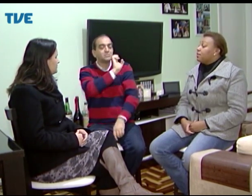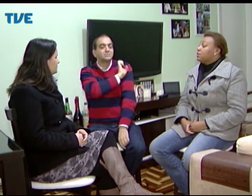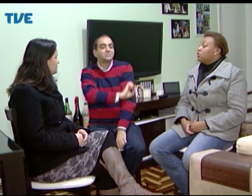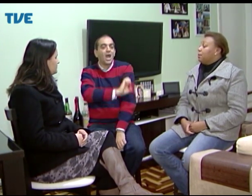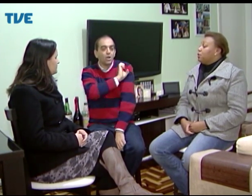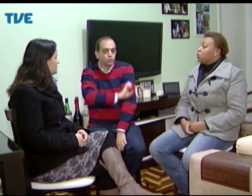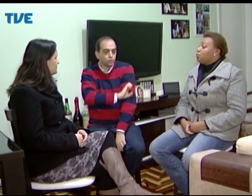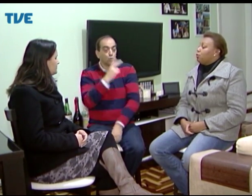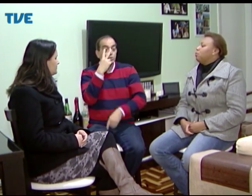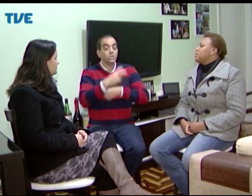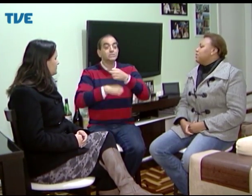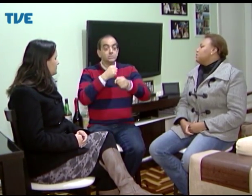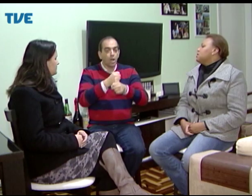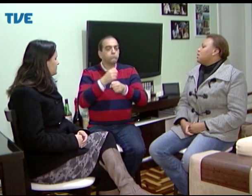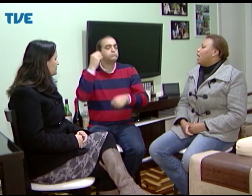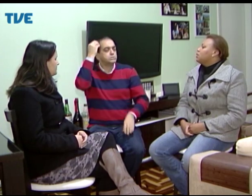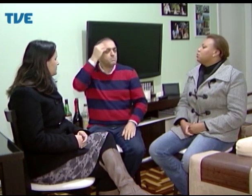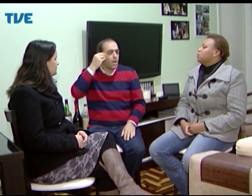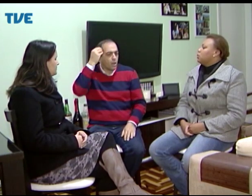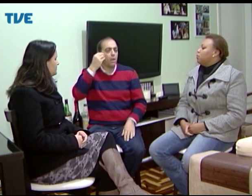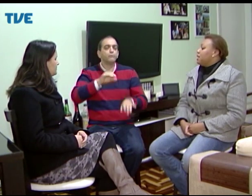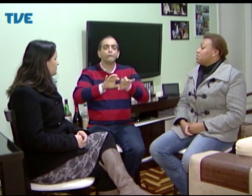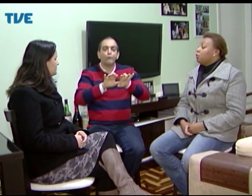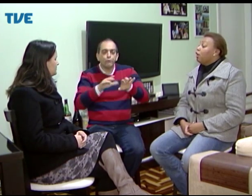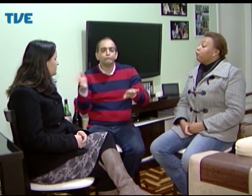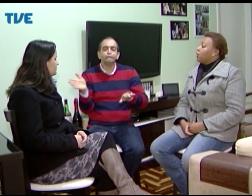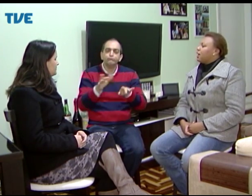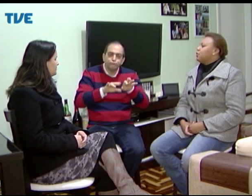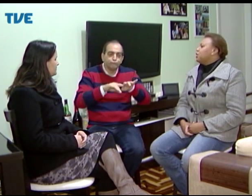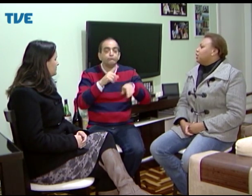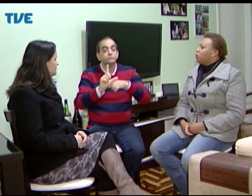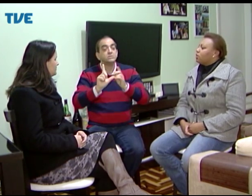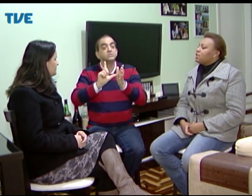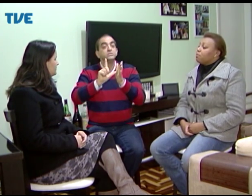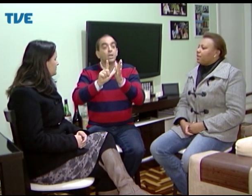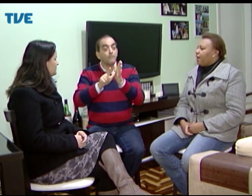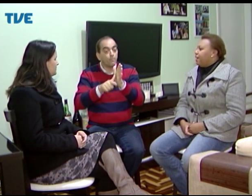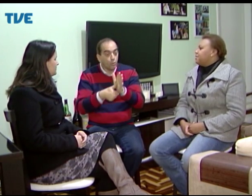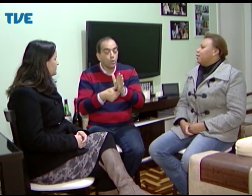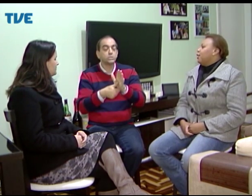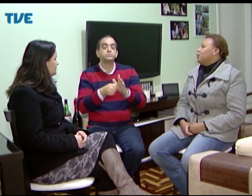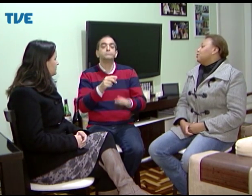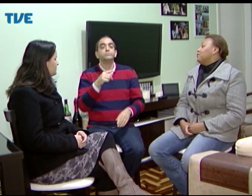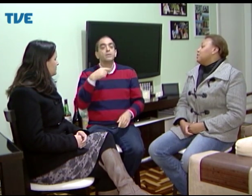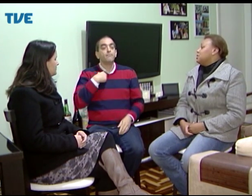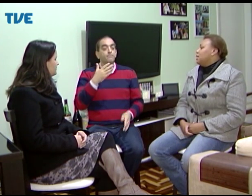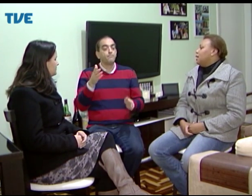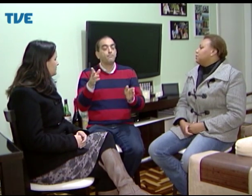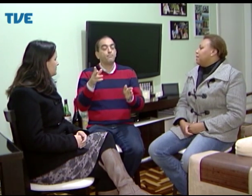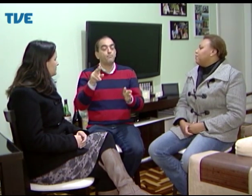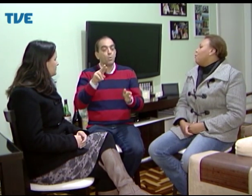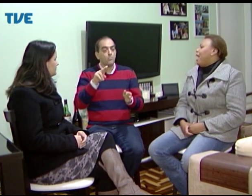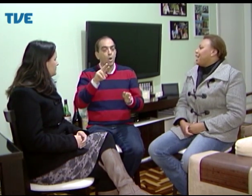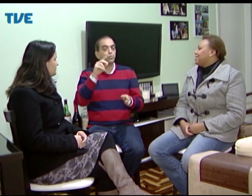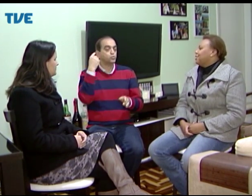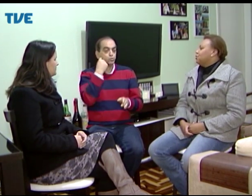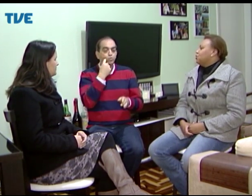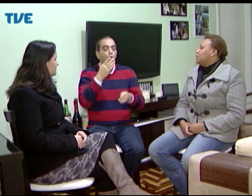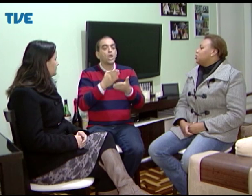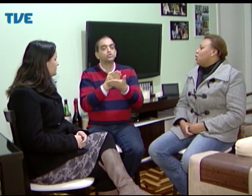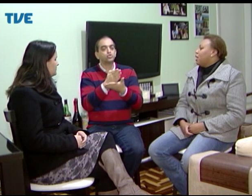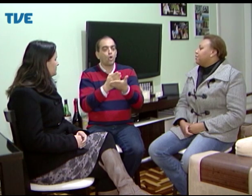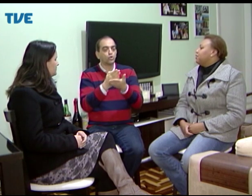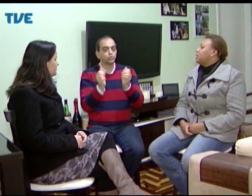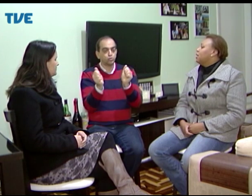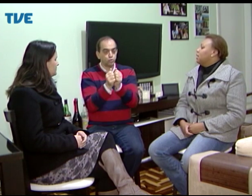Eu trabalhava antigamente, fazia um estágio no Banco do Brasil, foi lá que eu adquiri toda a experiência, eu fazia, eu trabalhava com máquina,